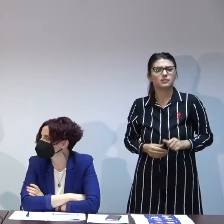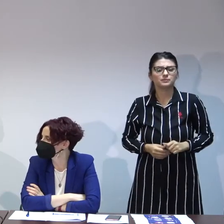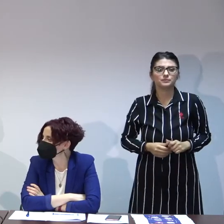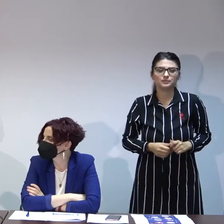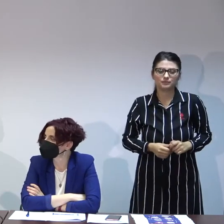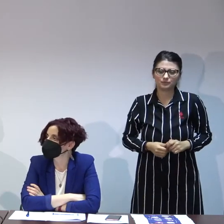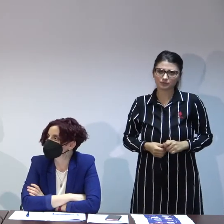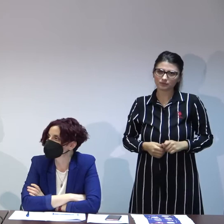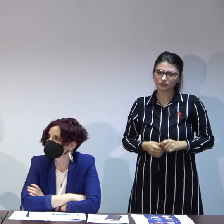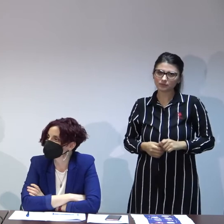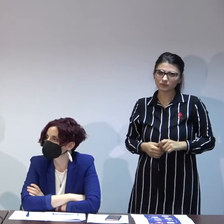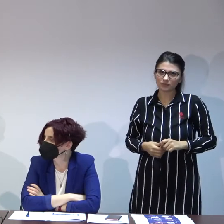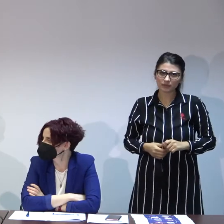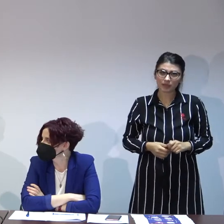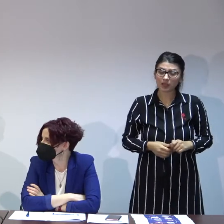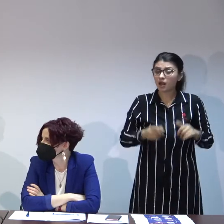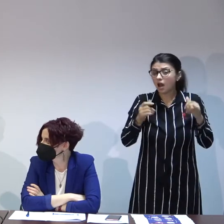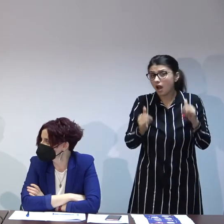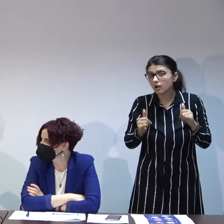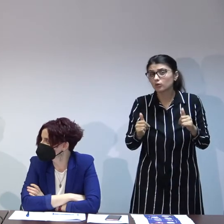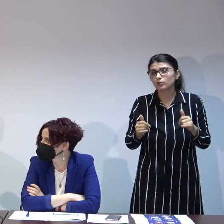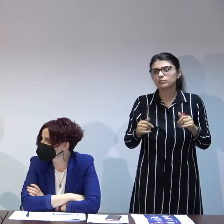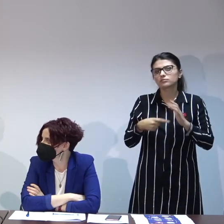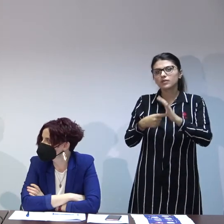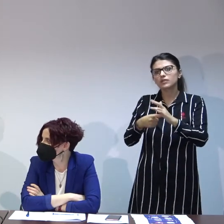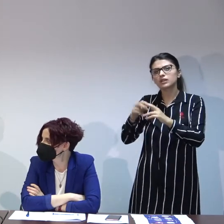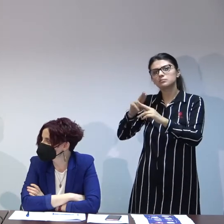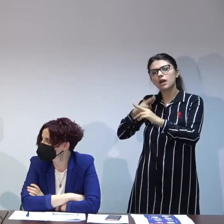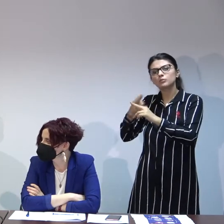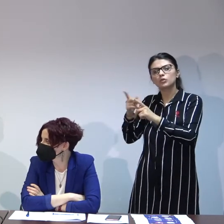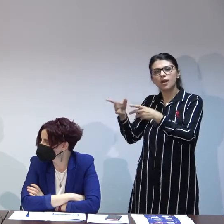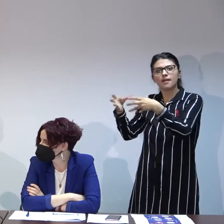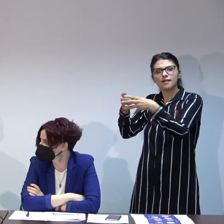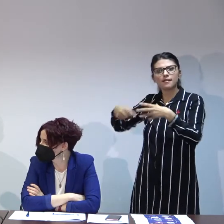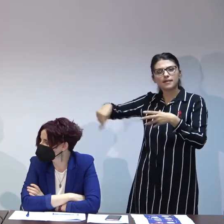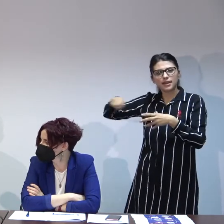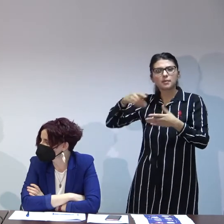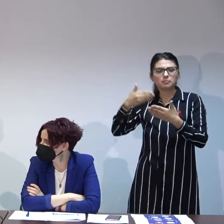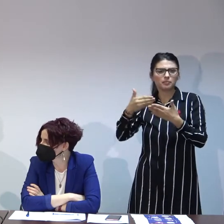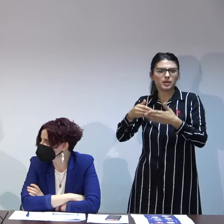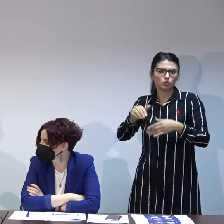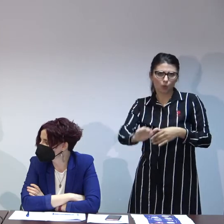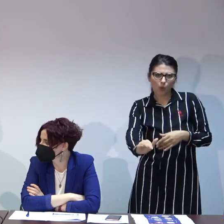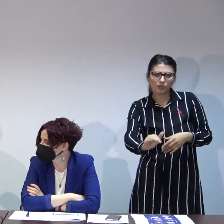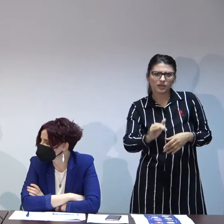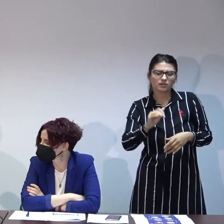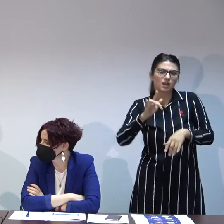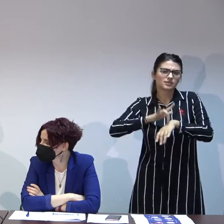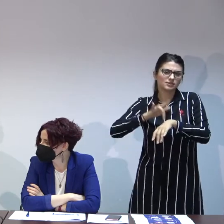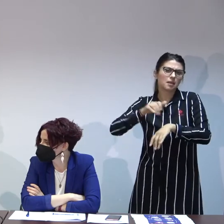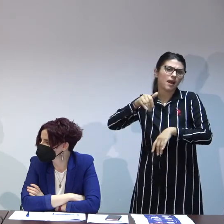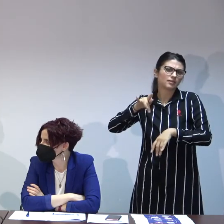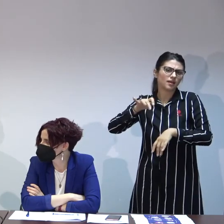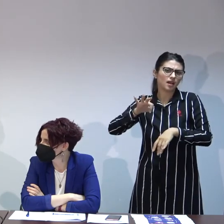se raportează mai mult la noi ca fiind părinții lui pentru el familia asistente maternale era